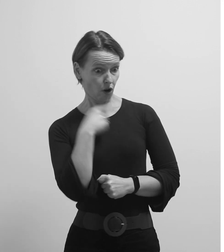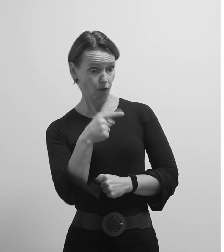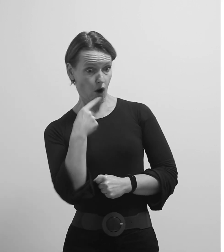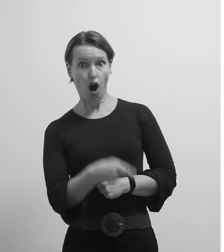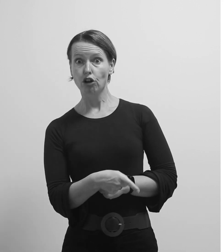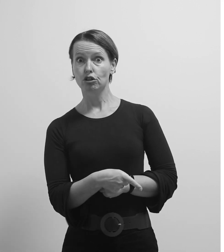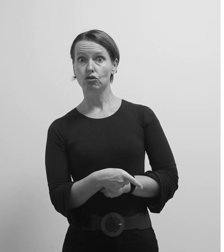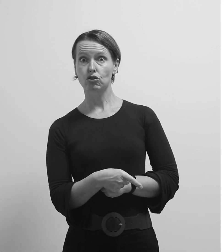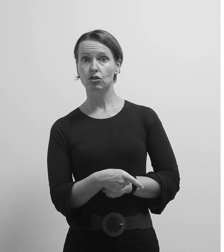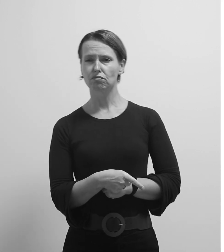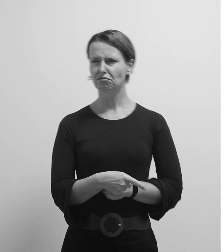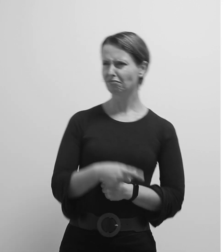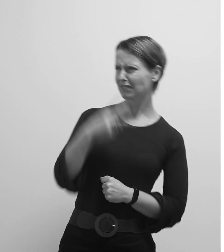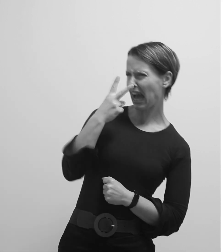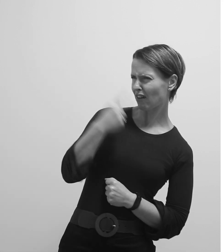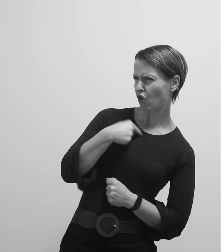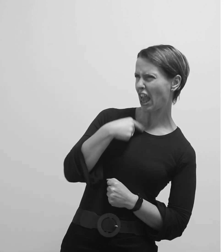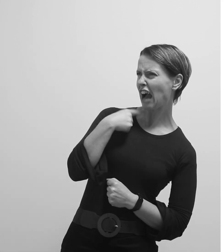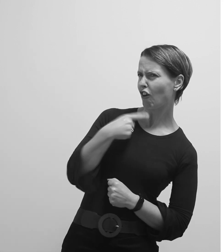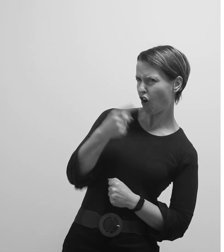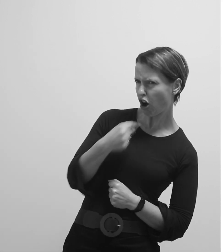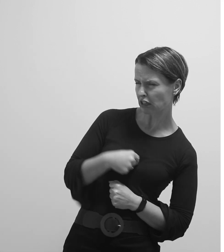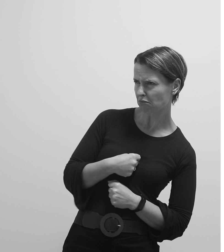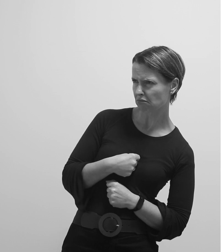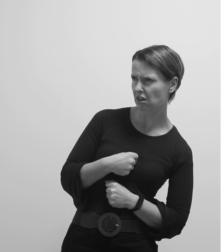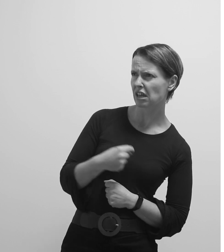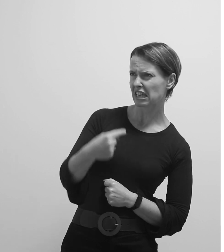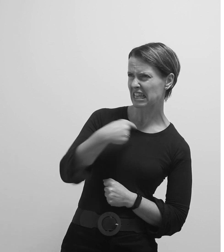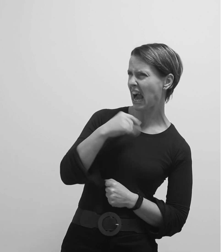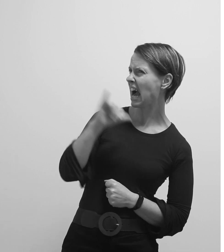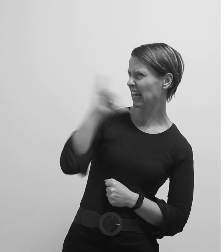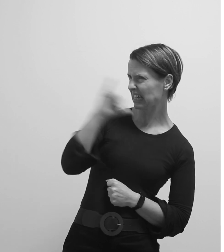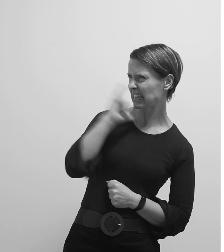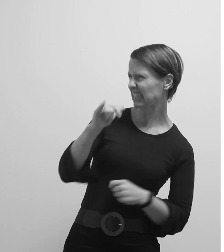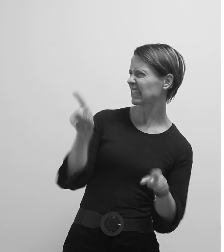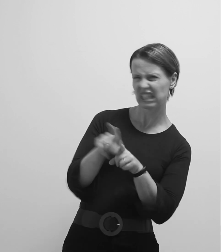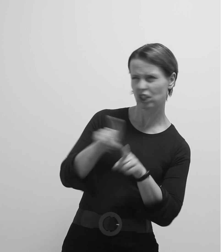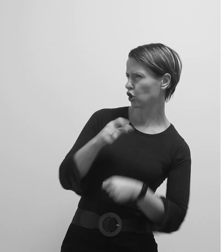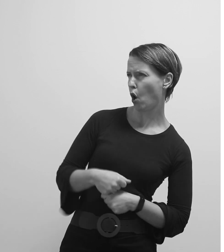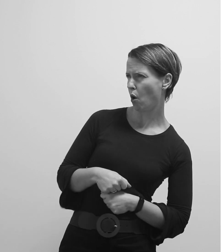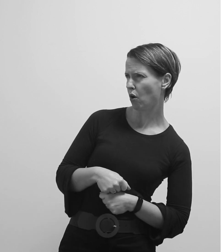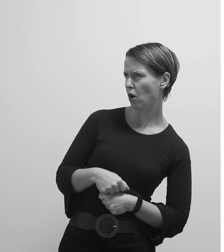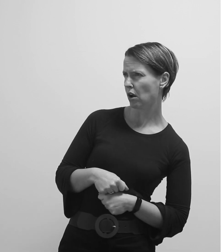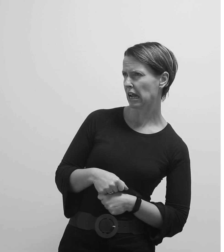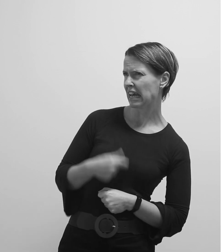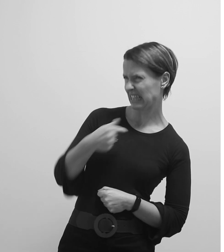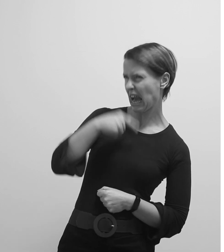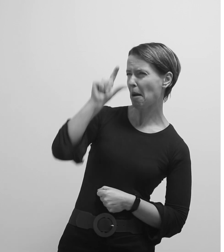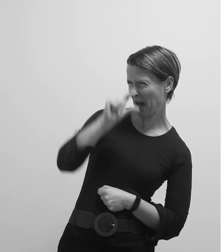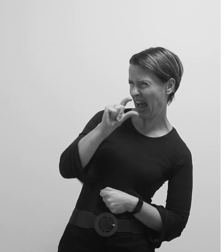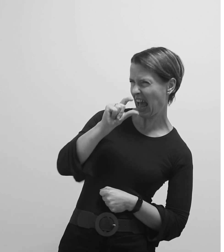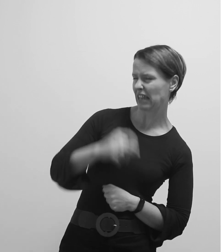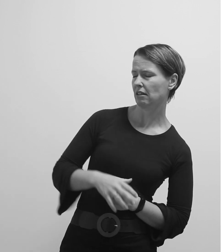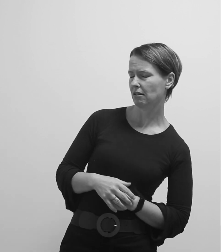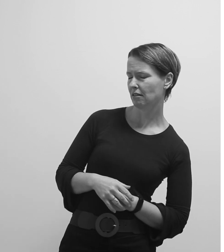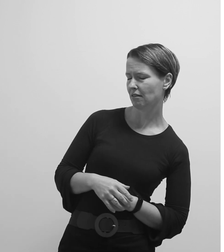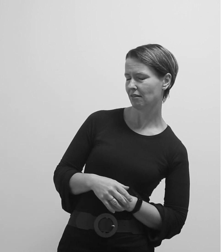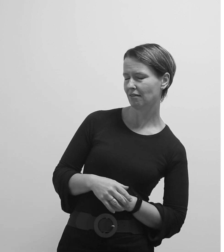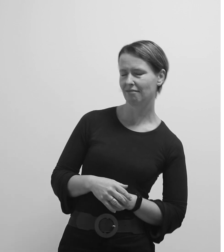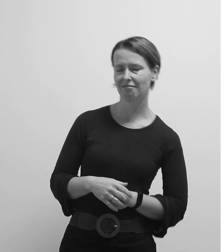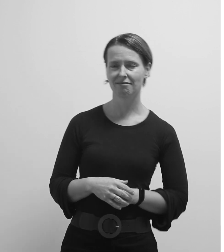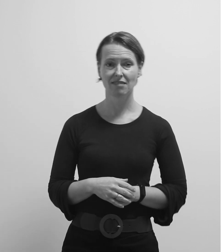govoriš. Naravno da govorim. Ja sam poput tebe. Samo manji.